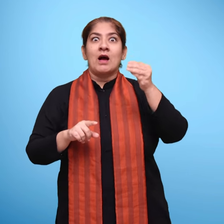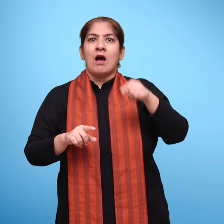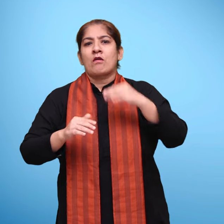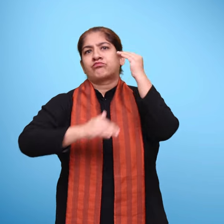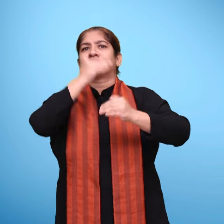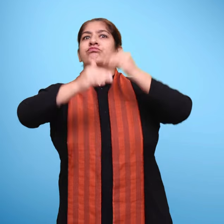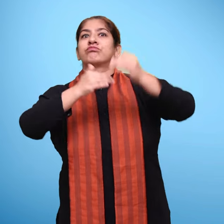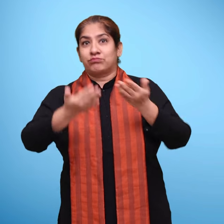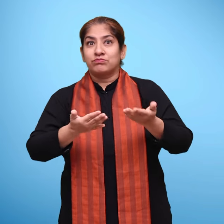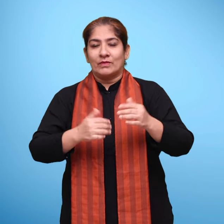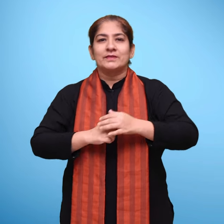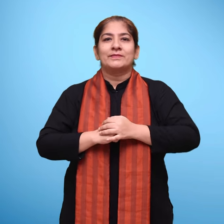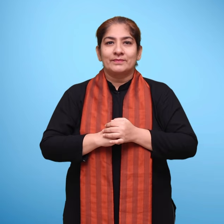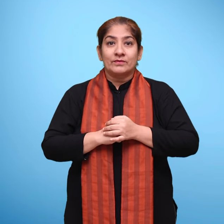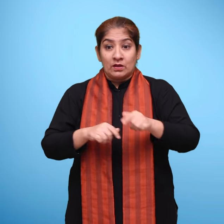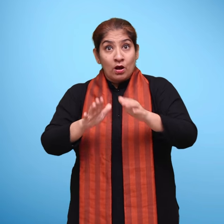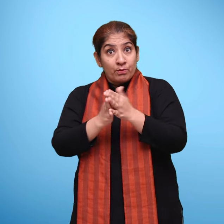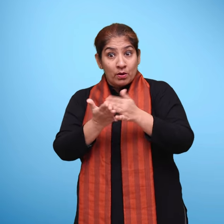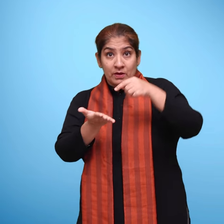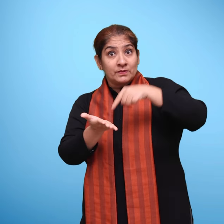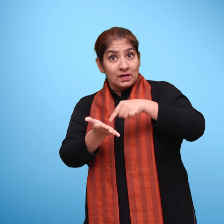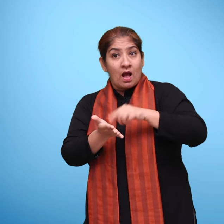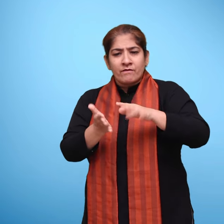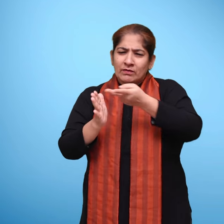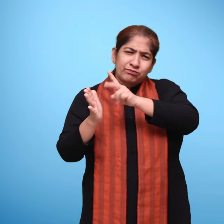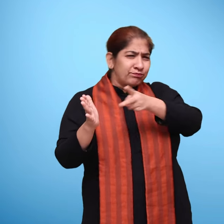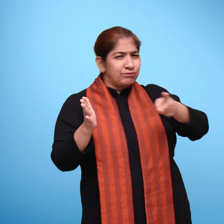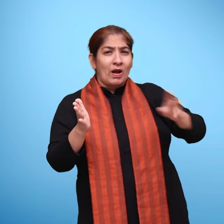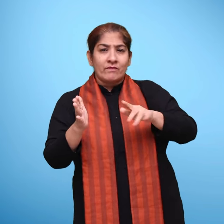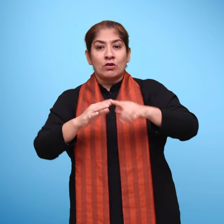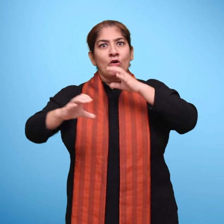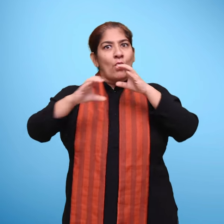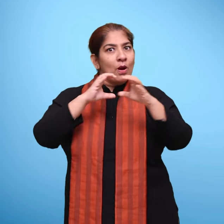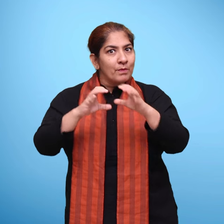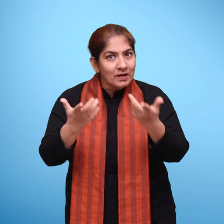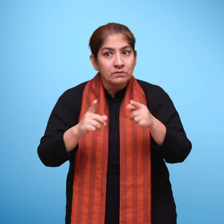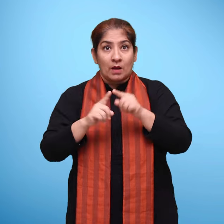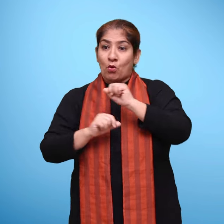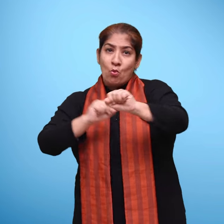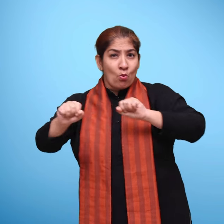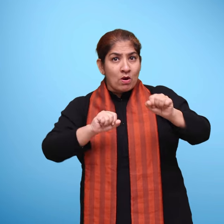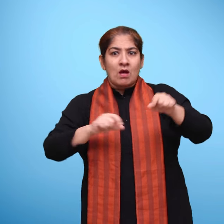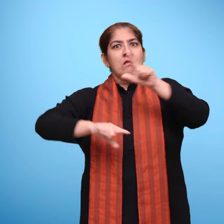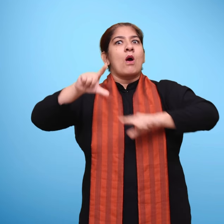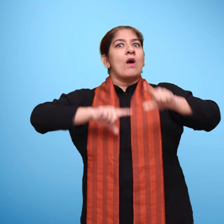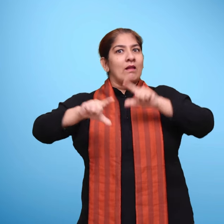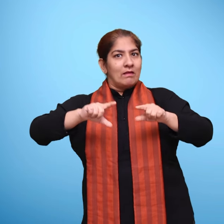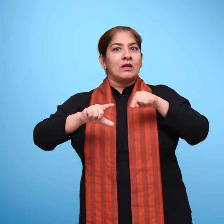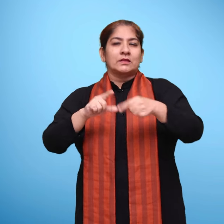पुस्तक में अपनी भाशा में बाचीत करने, सुनकर कुछ करने, कहानी और कविताओं का